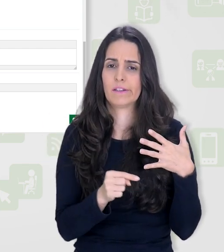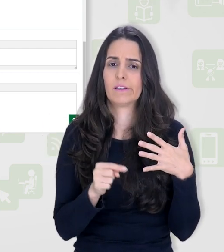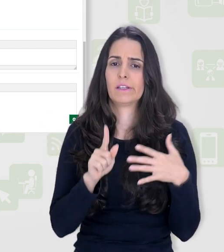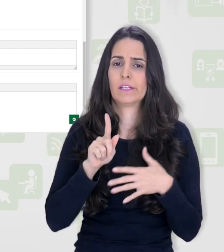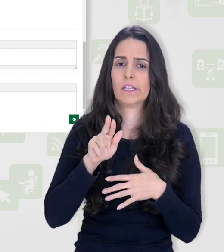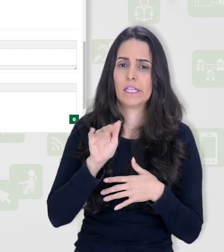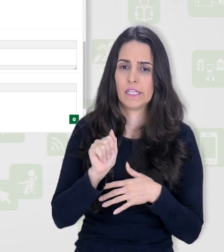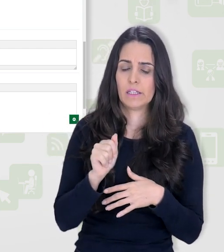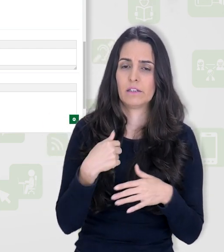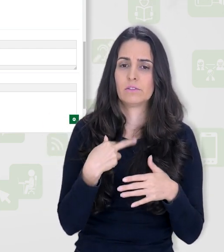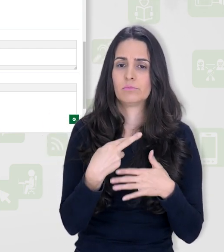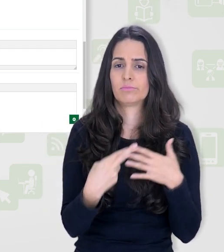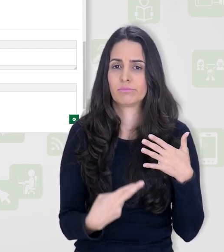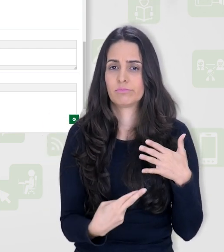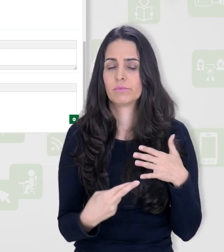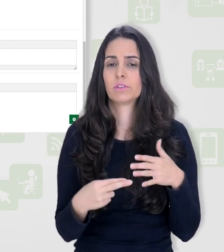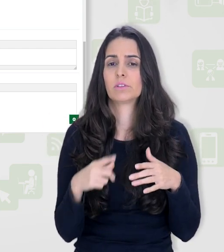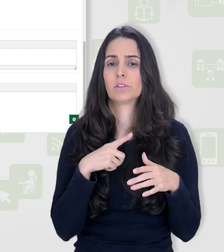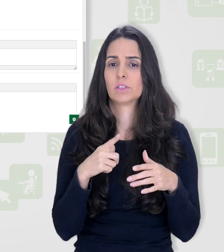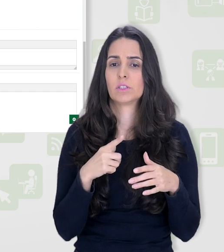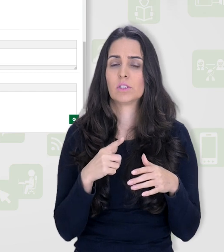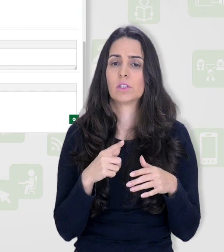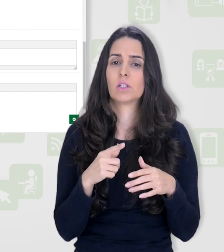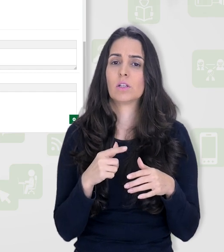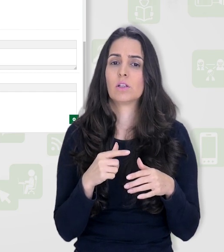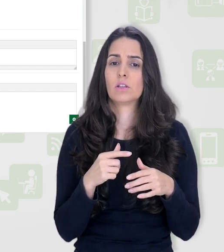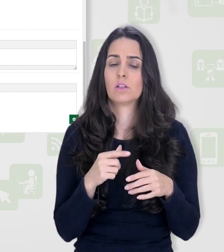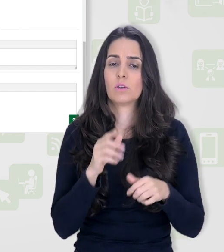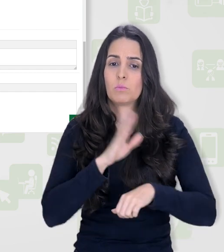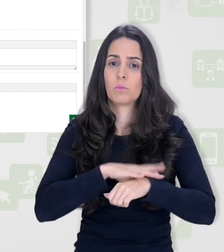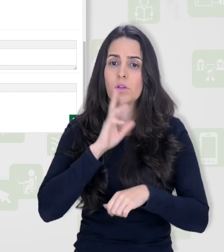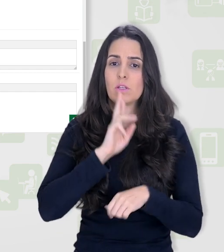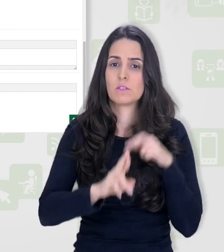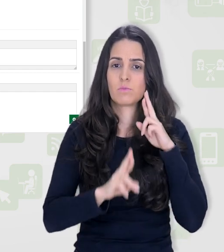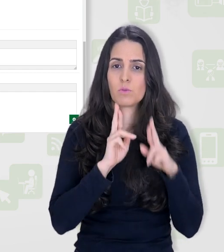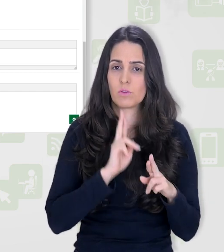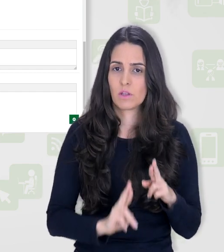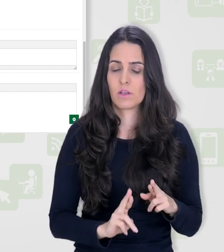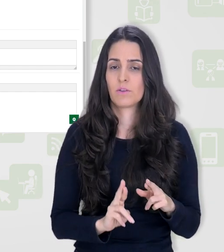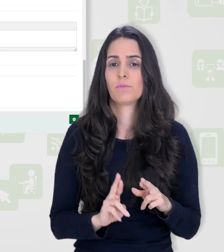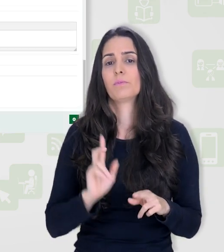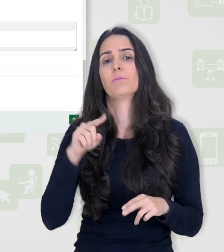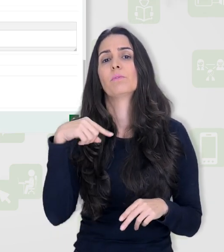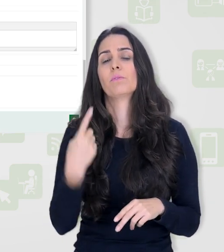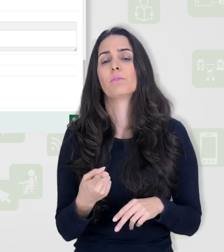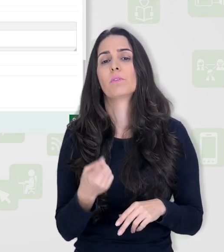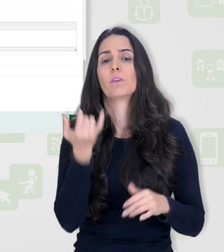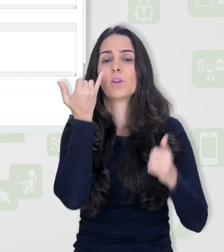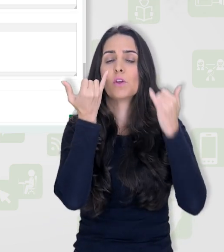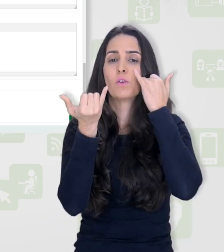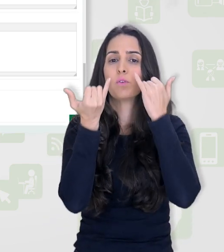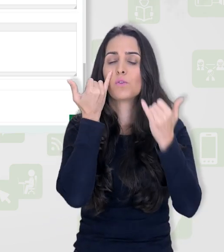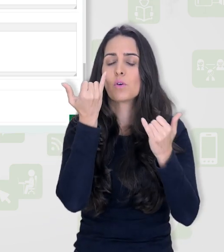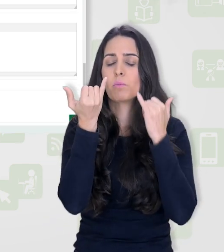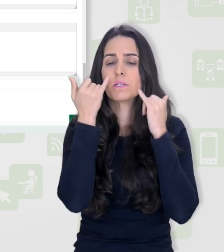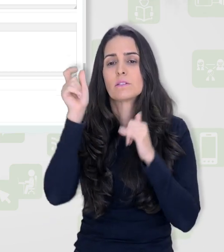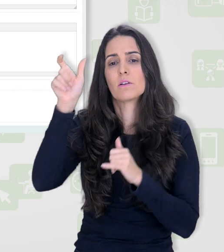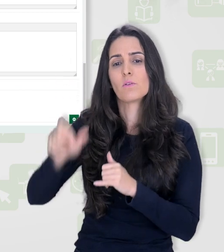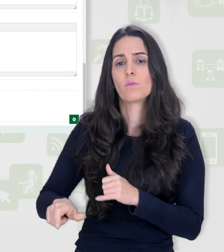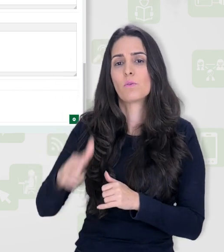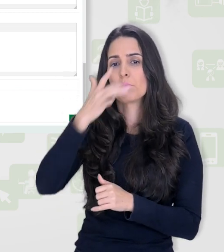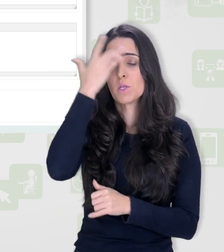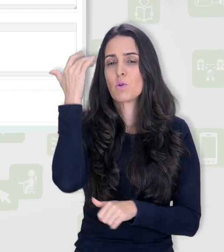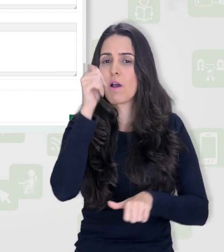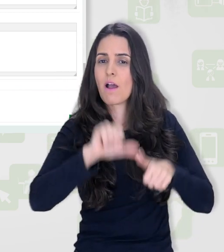critérios específicos para que o estudante segui no momento de responder essa questão. E por fim, aqui informações